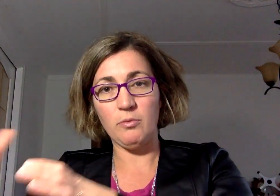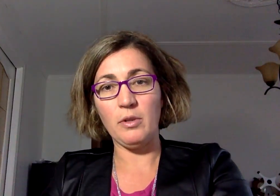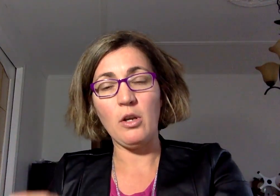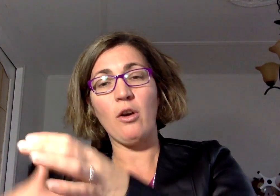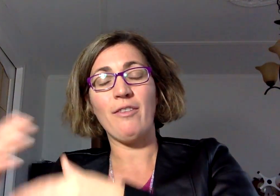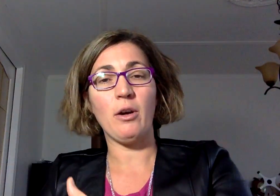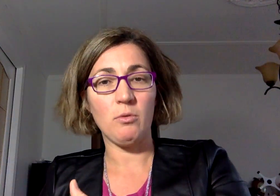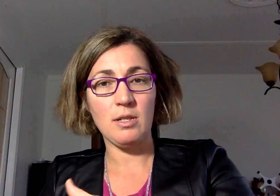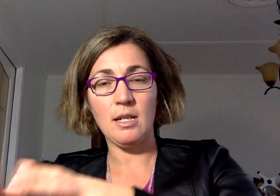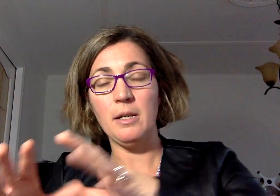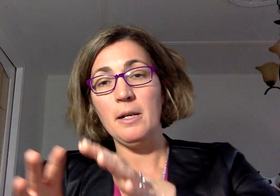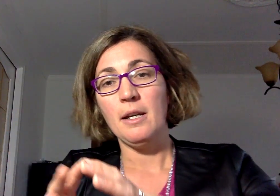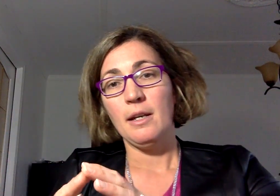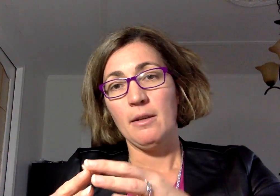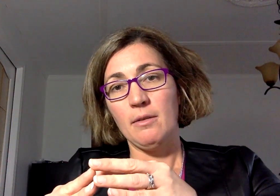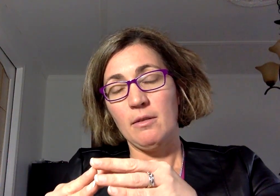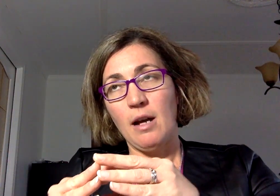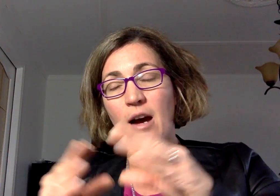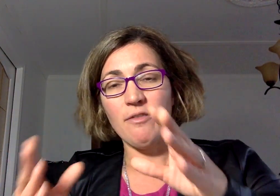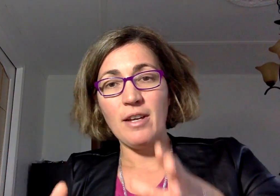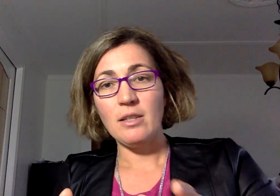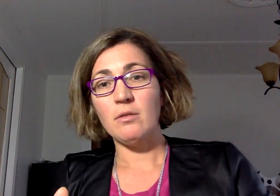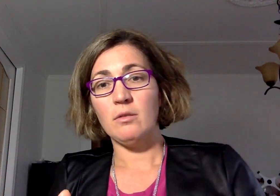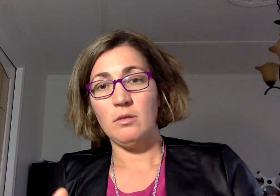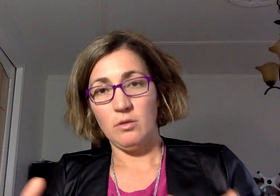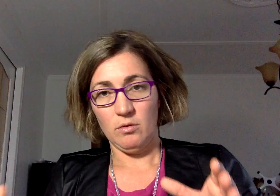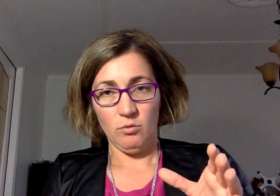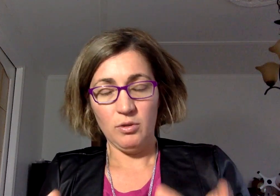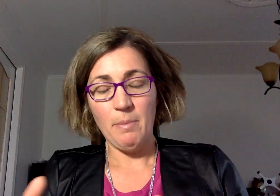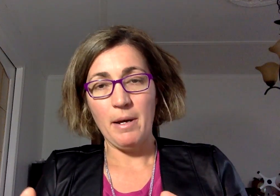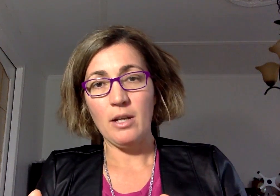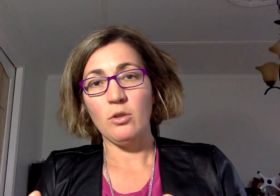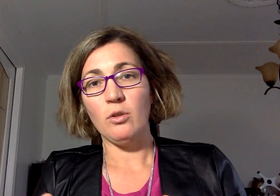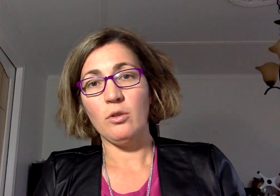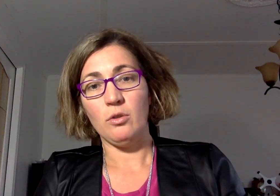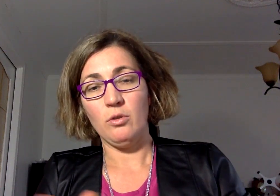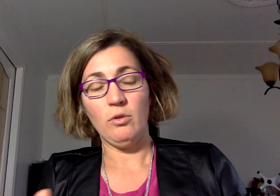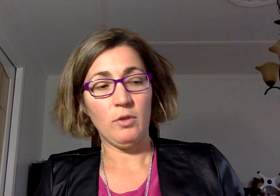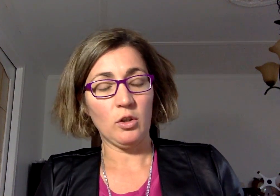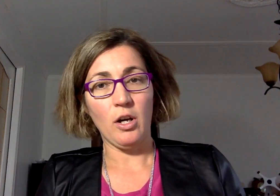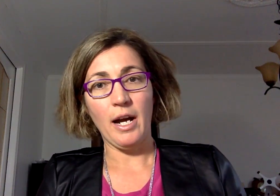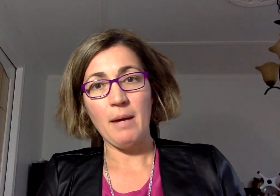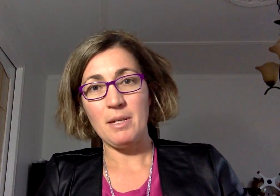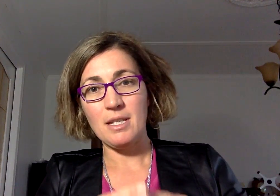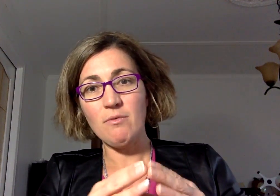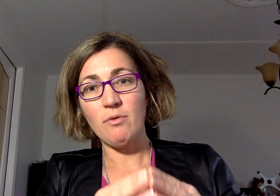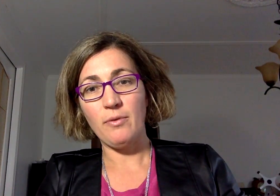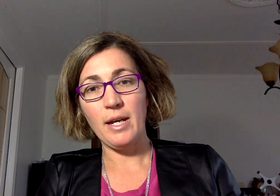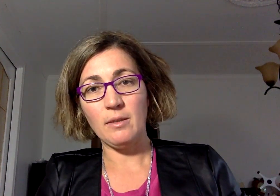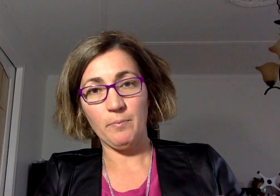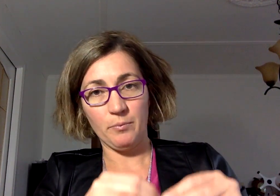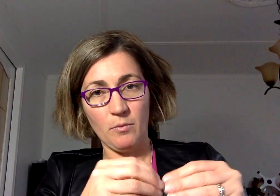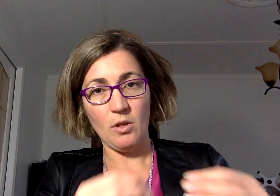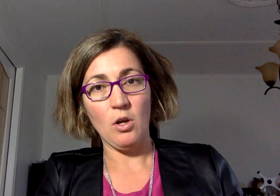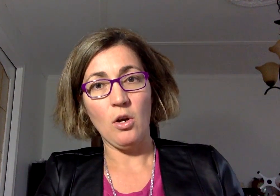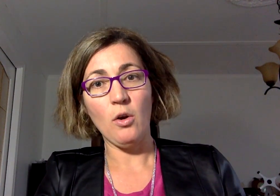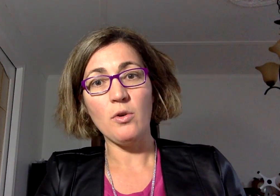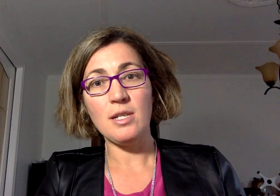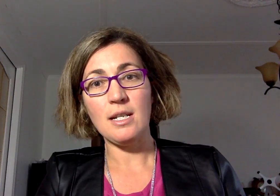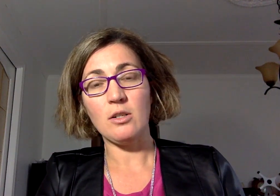pouvez refaire un autre cycle. En fait, tout dépend de votre horaire, mais si vous faites un cycle